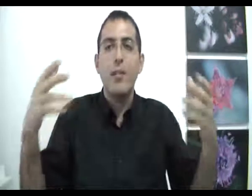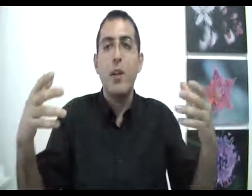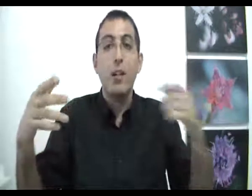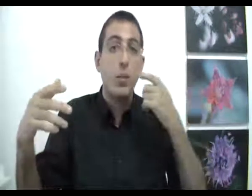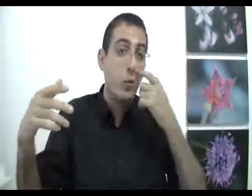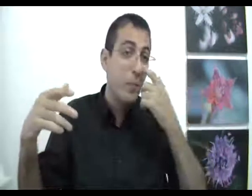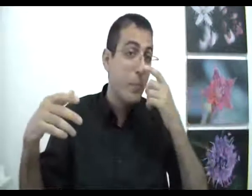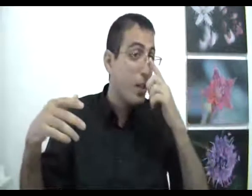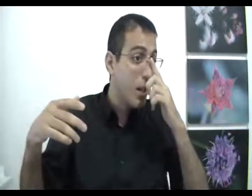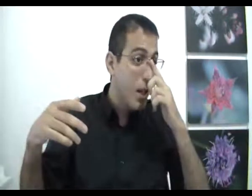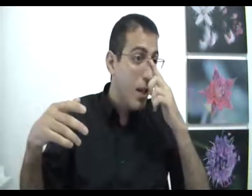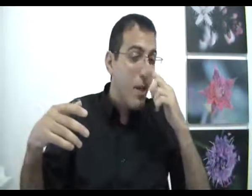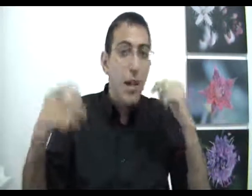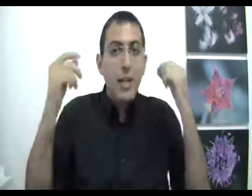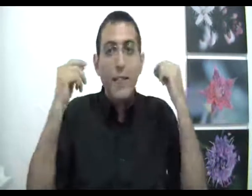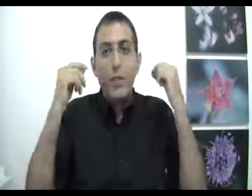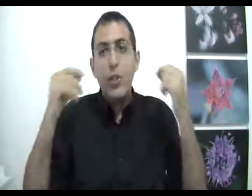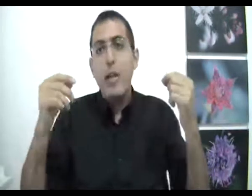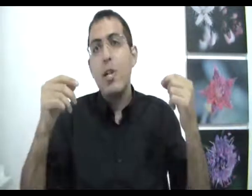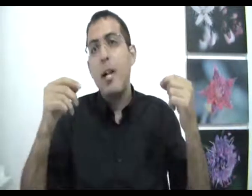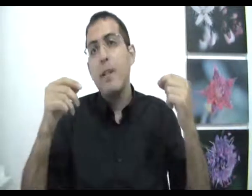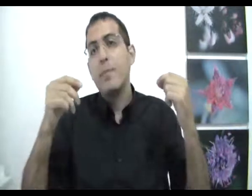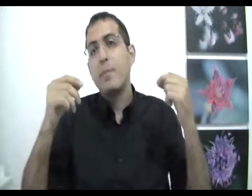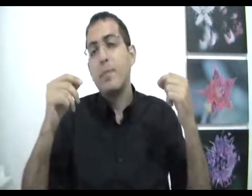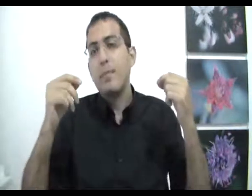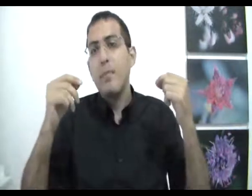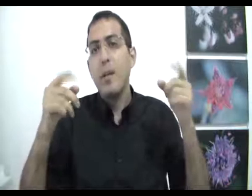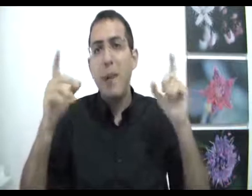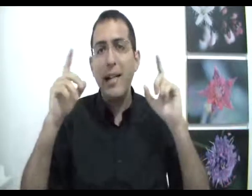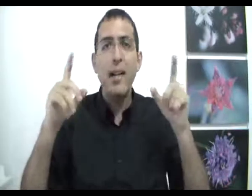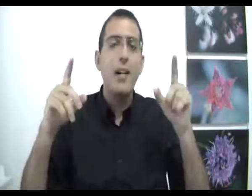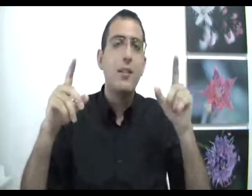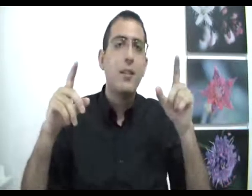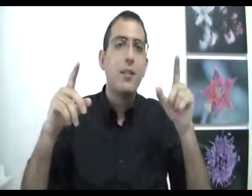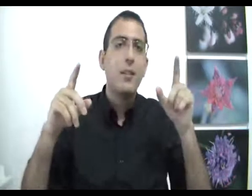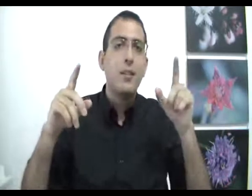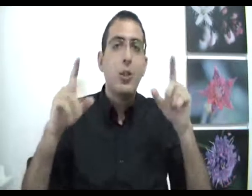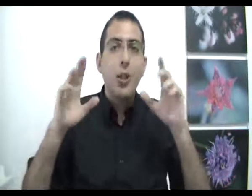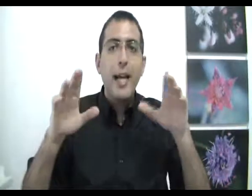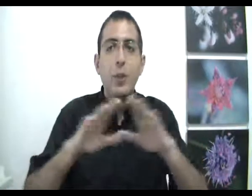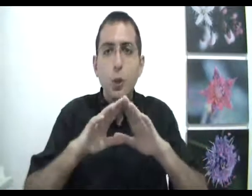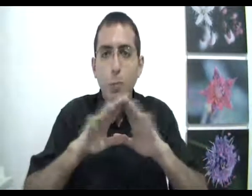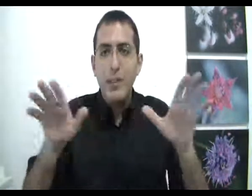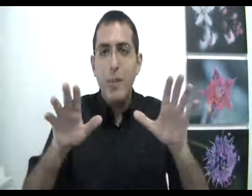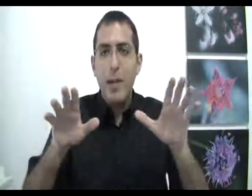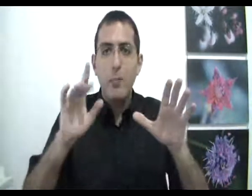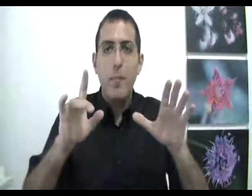וללא תכנון. ועכשיו נשאל שאלה. בהנחה שאין שום סיבה, עוד פעם,